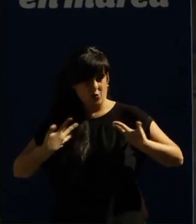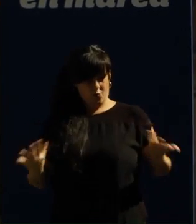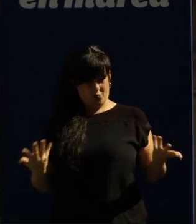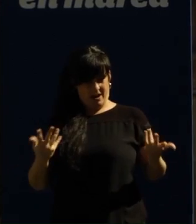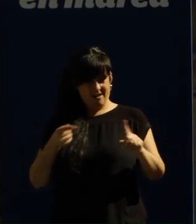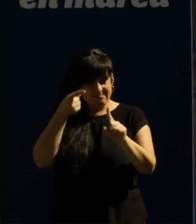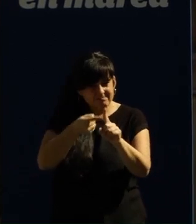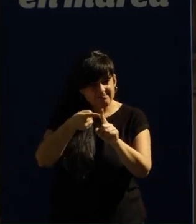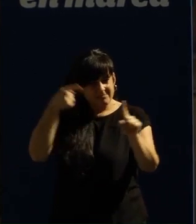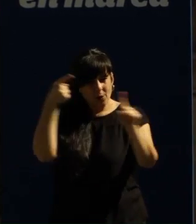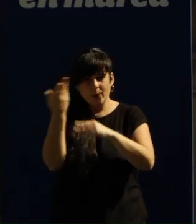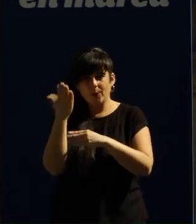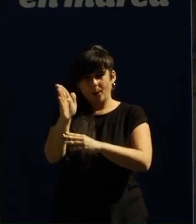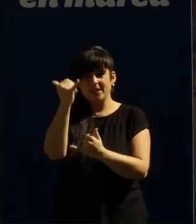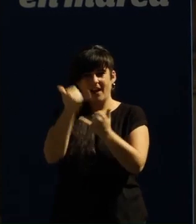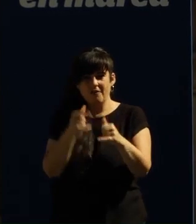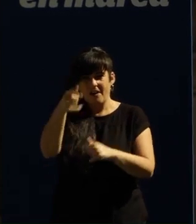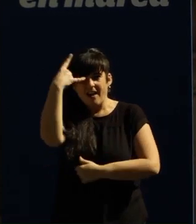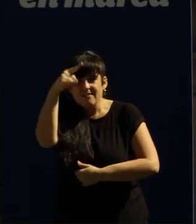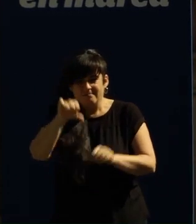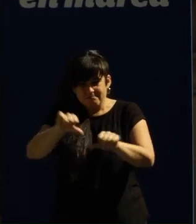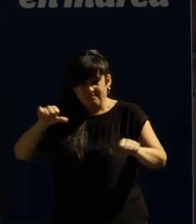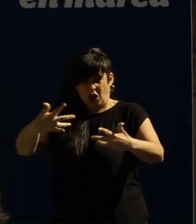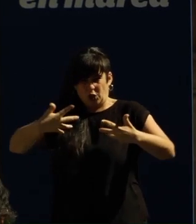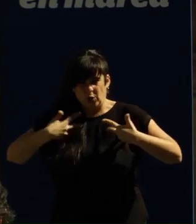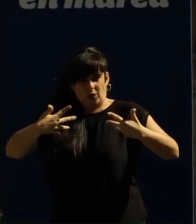partido que leva torturando a nosa xente todos estes anos